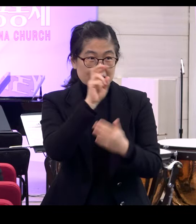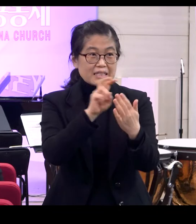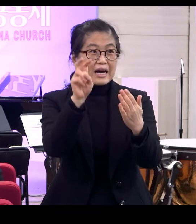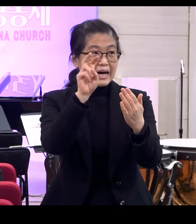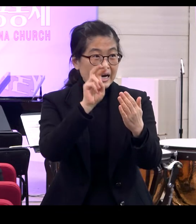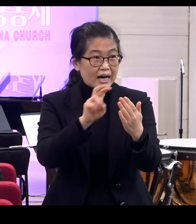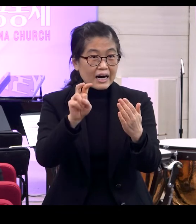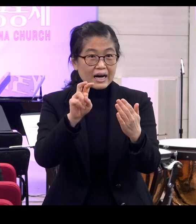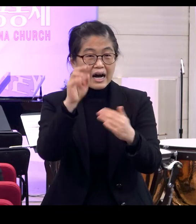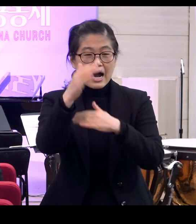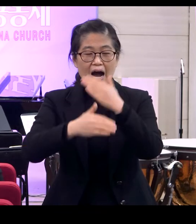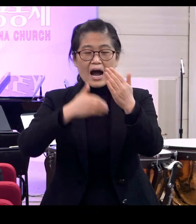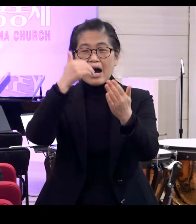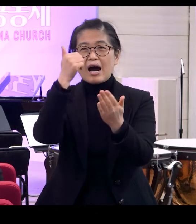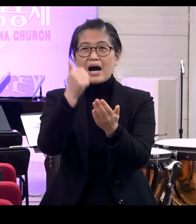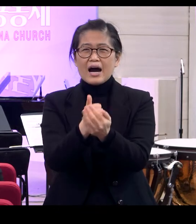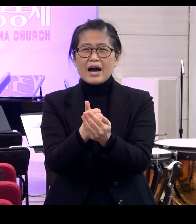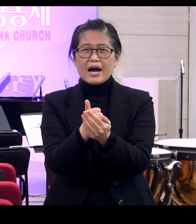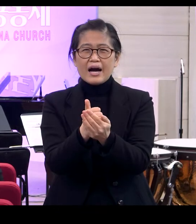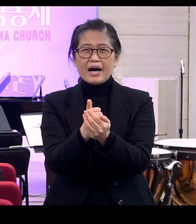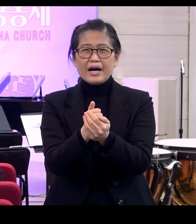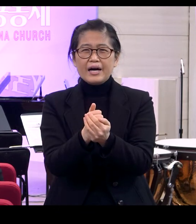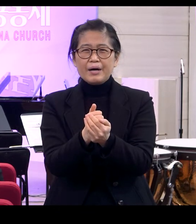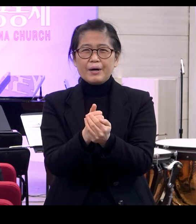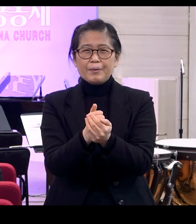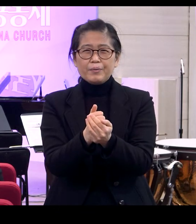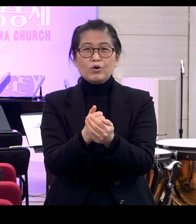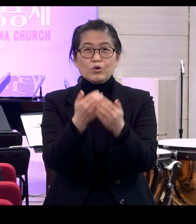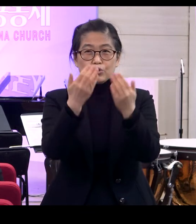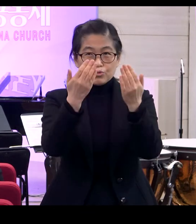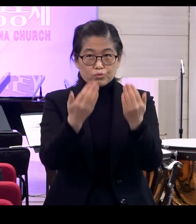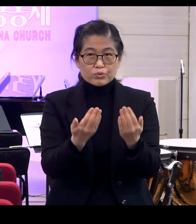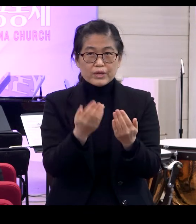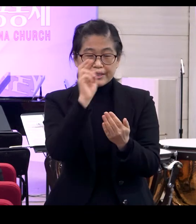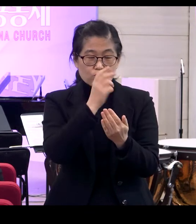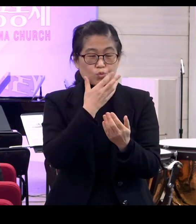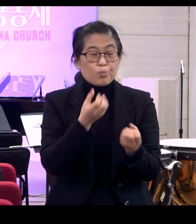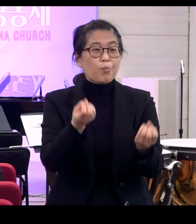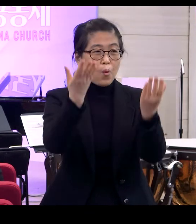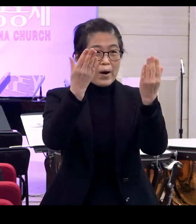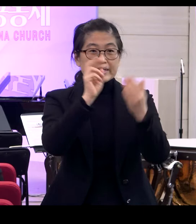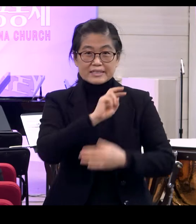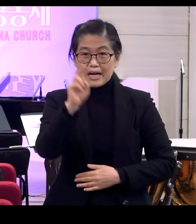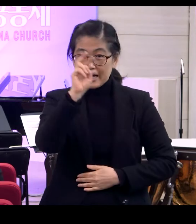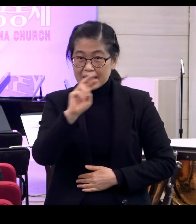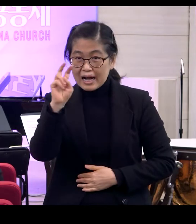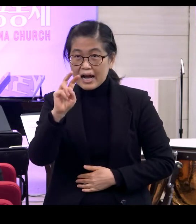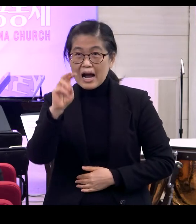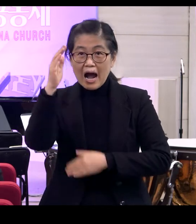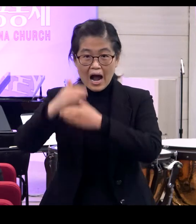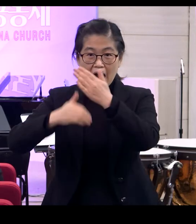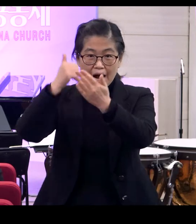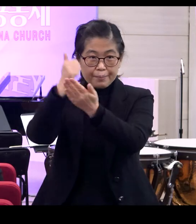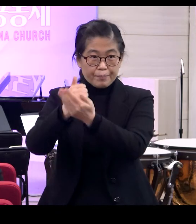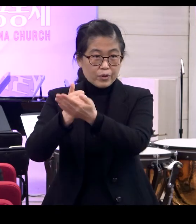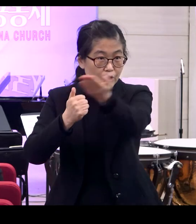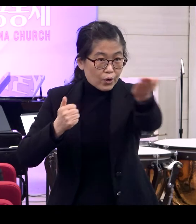하나님이 주신 지체를 축복하는 찬양이잖아요 그런데 축복할 때 어떻게 축복했느냐 바로 하나님이 너를